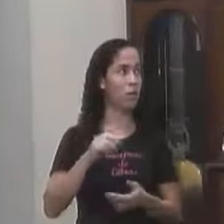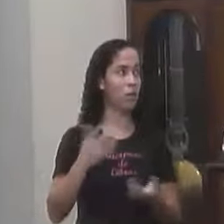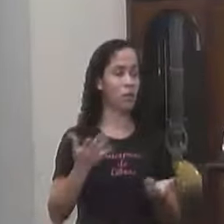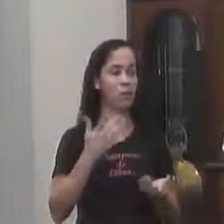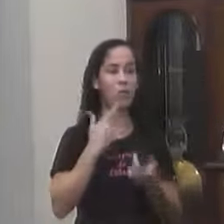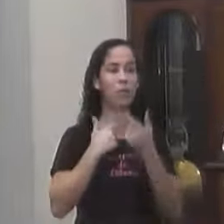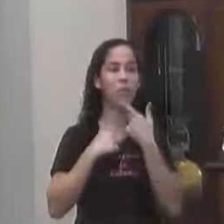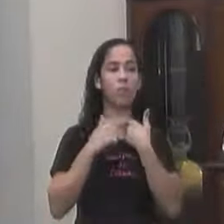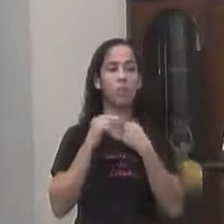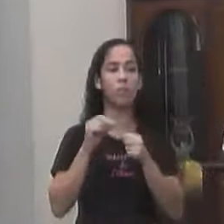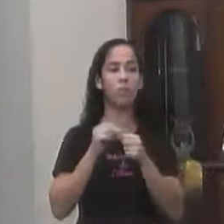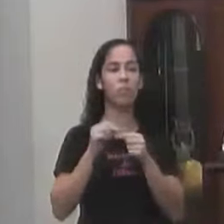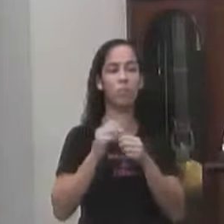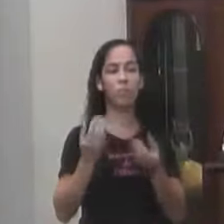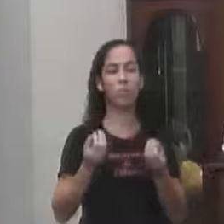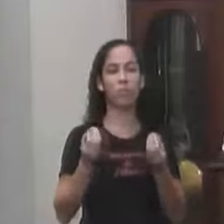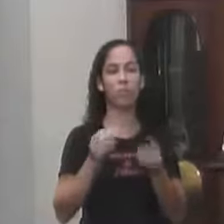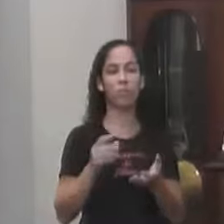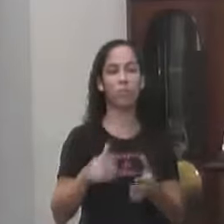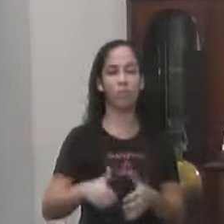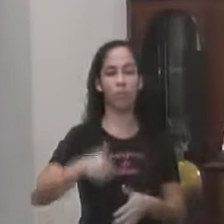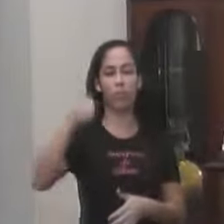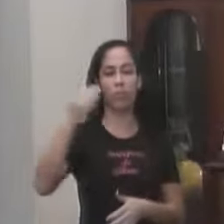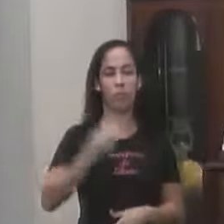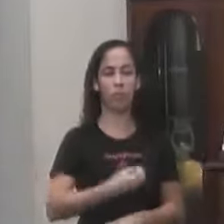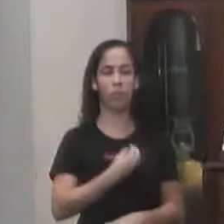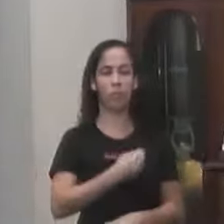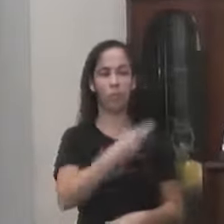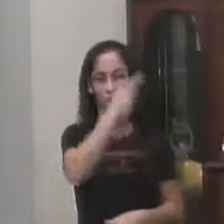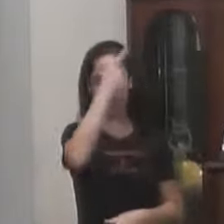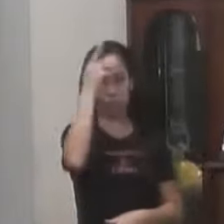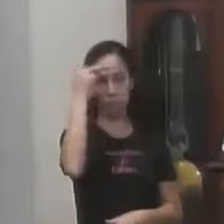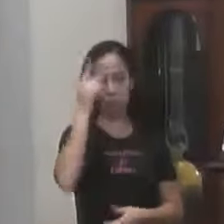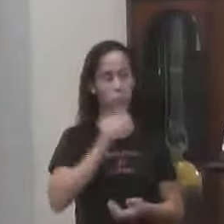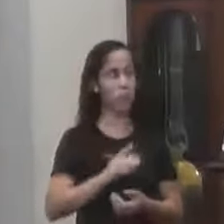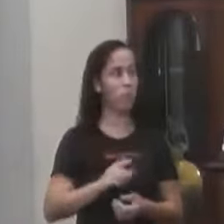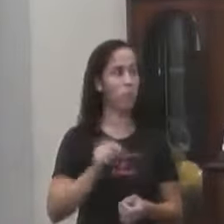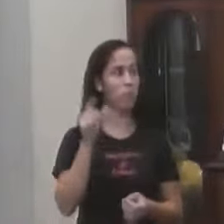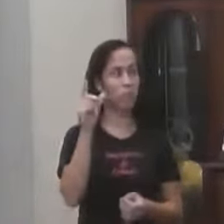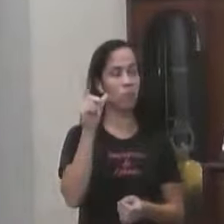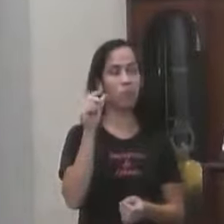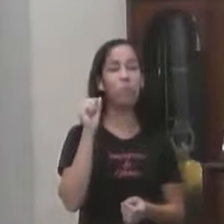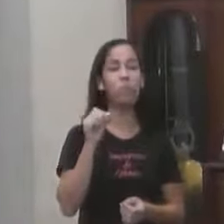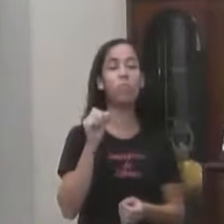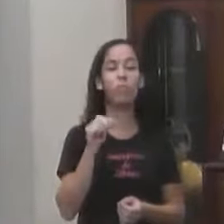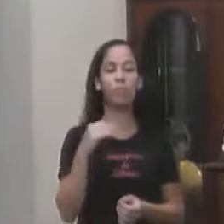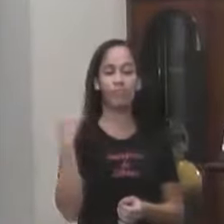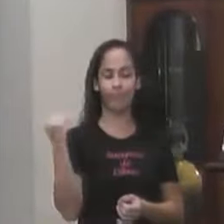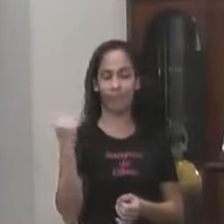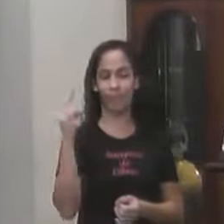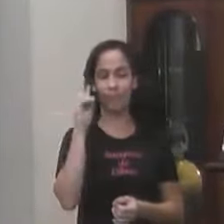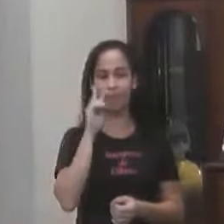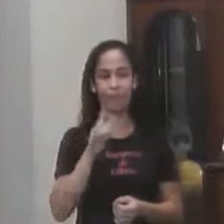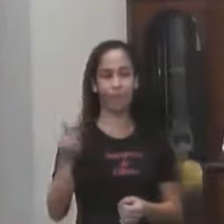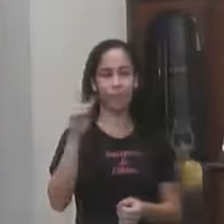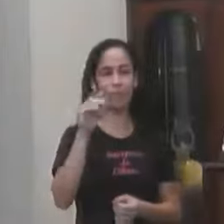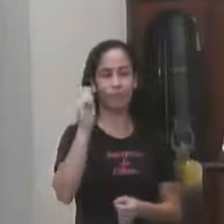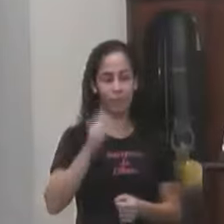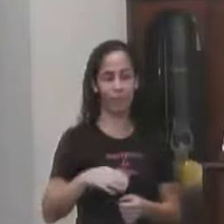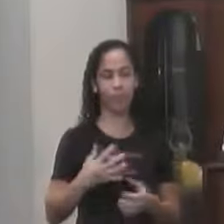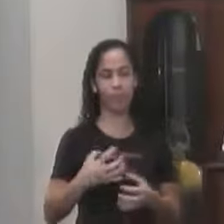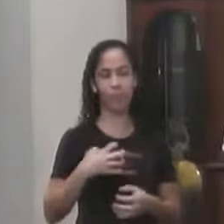realizar Da vontade De melhorar A vida Das pessoas Isso É notório Para todos Em Valença